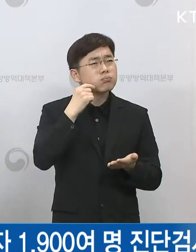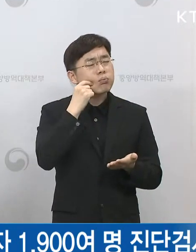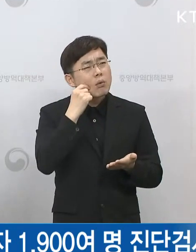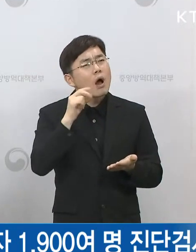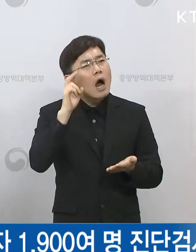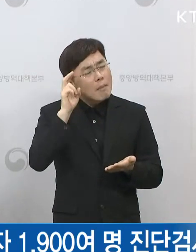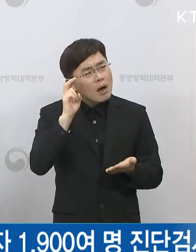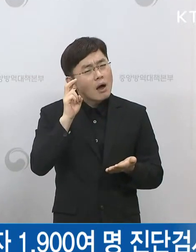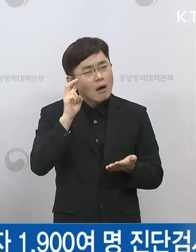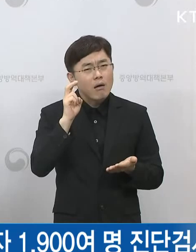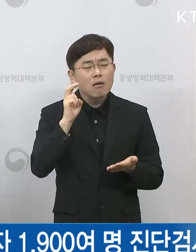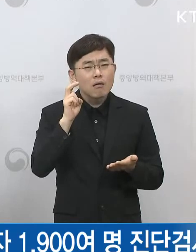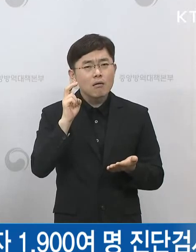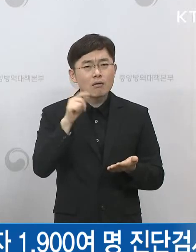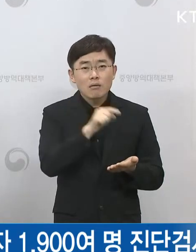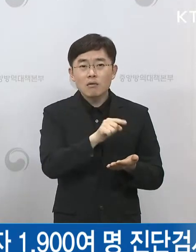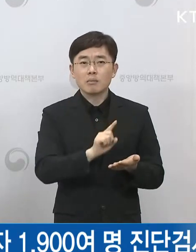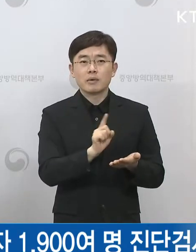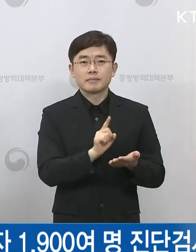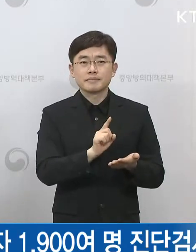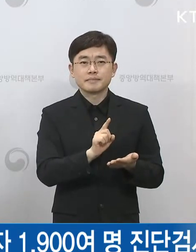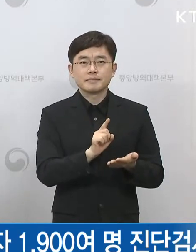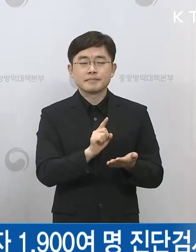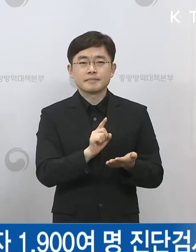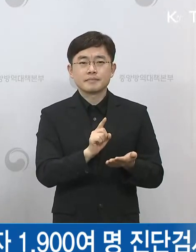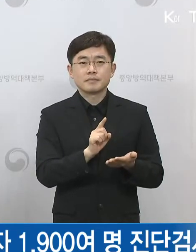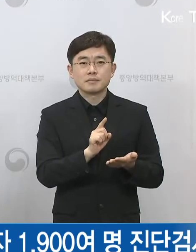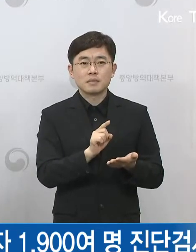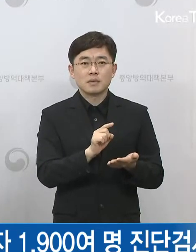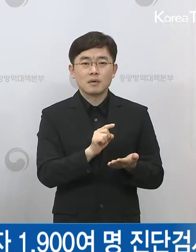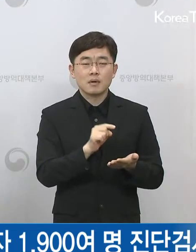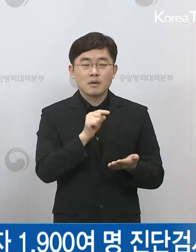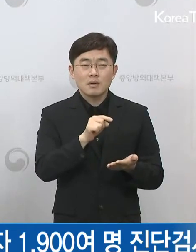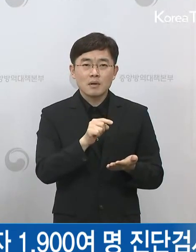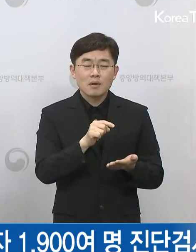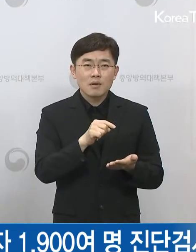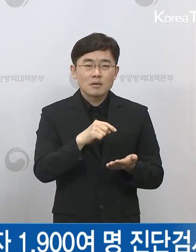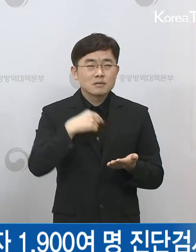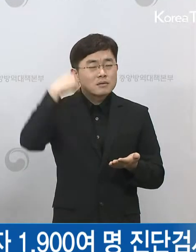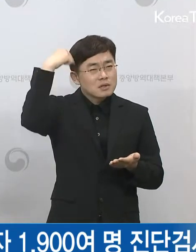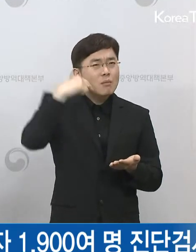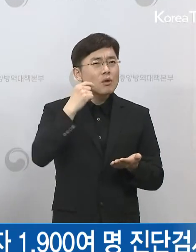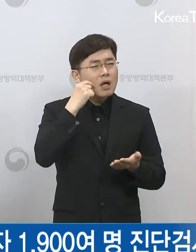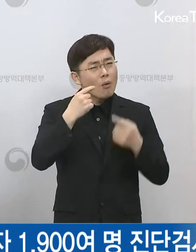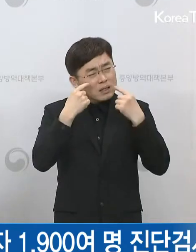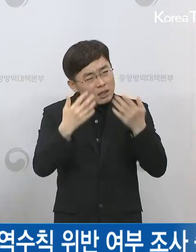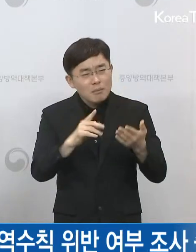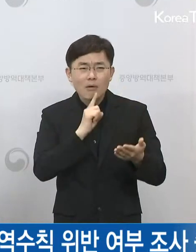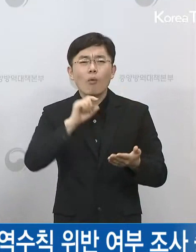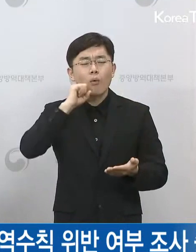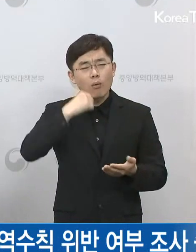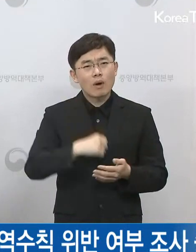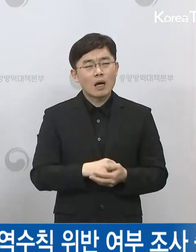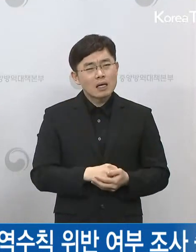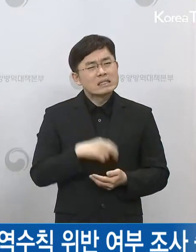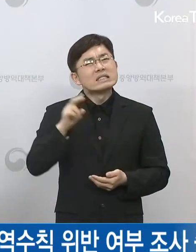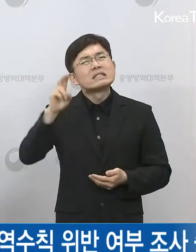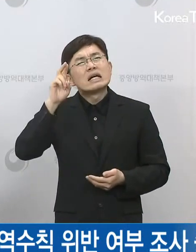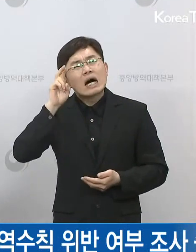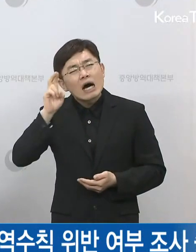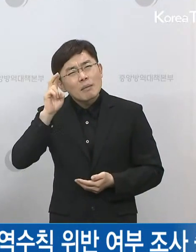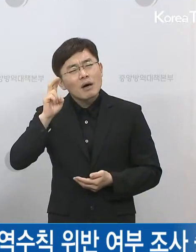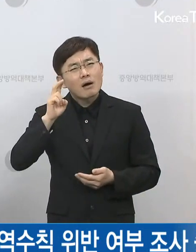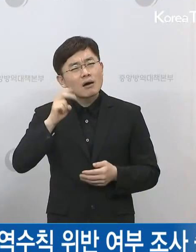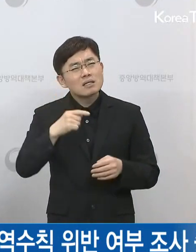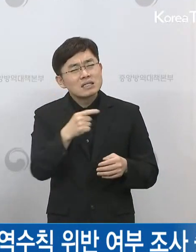하고는 있는데 그 부분은 그렇게 단정적으로 말하기는 좀 어려울 것 같고요. 그럴 가능성 정도가 제기되고 있다